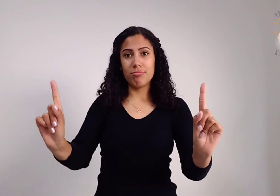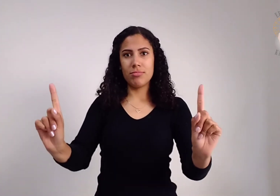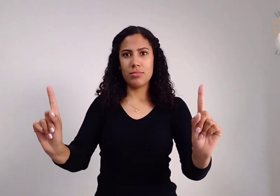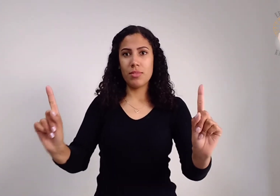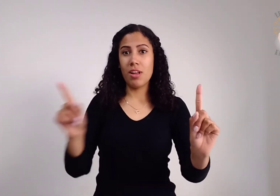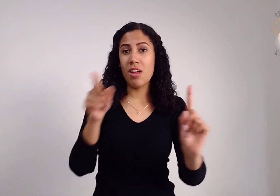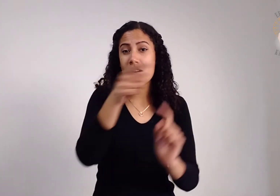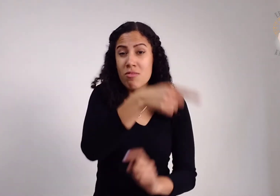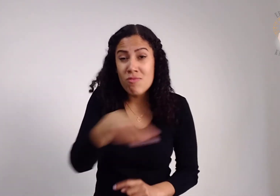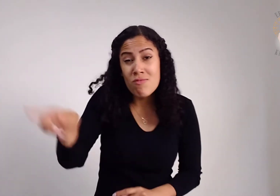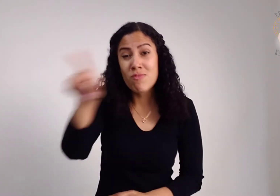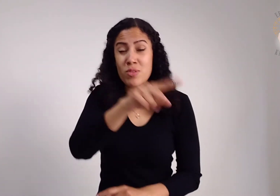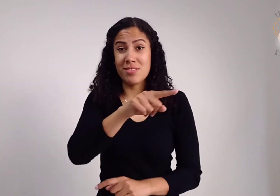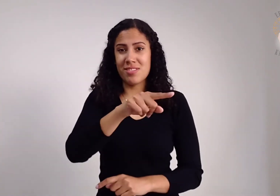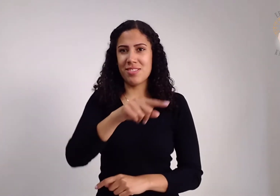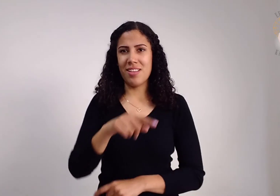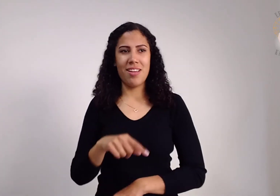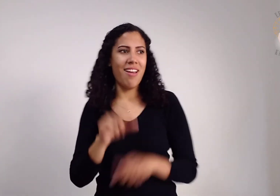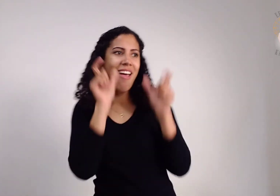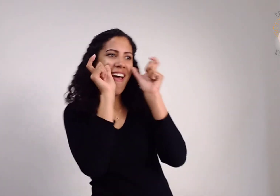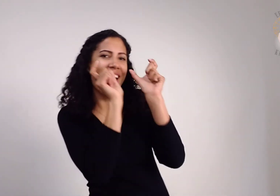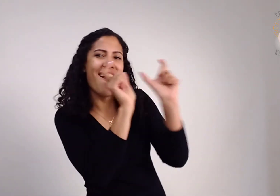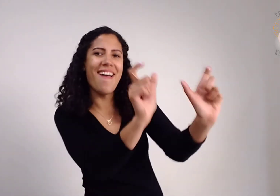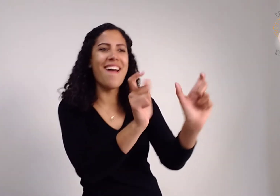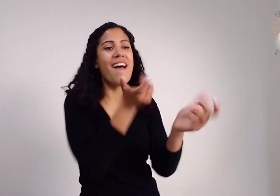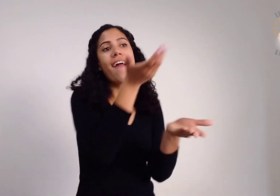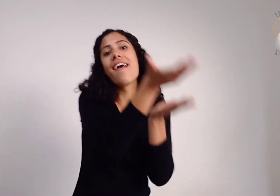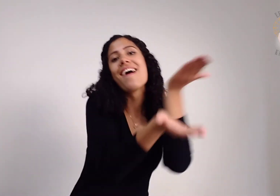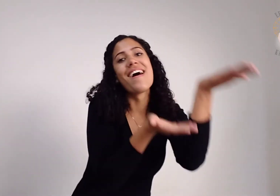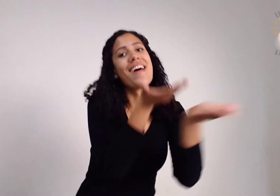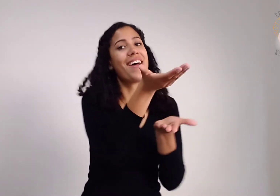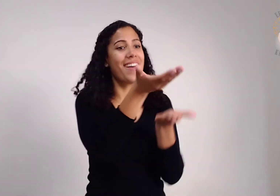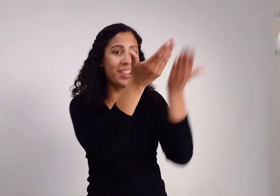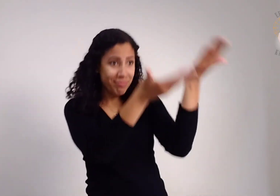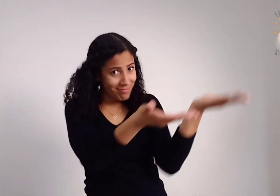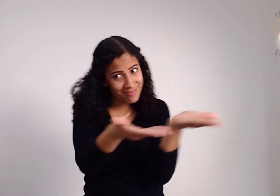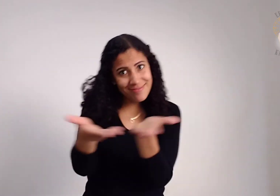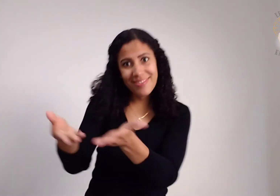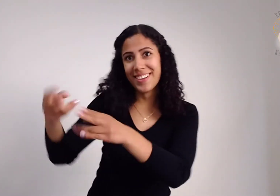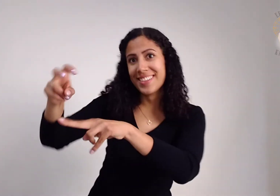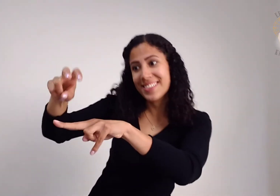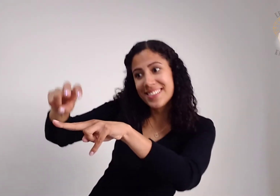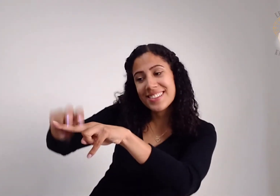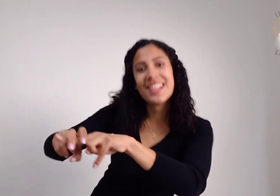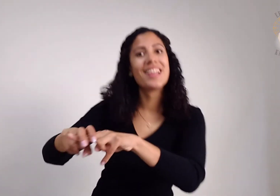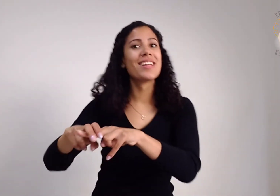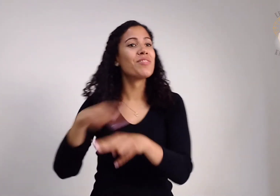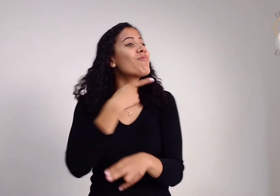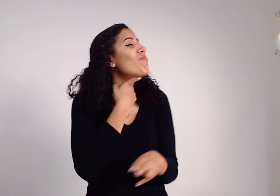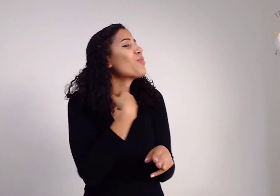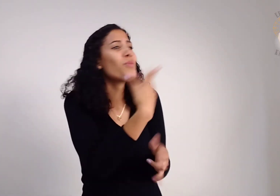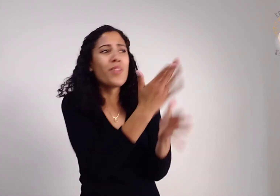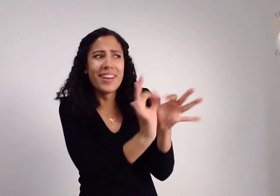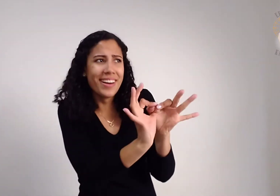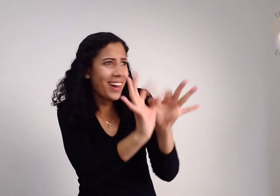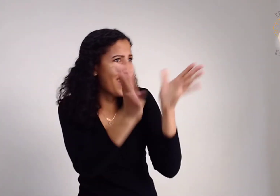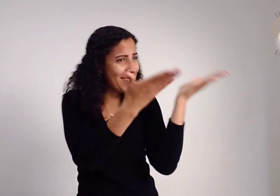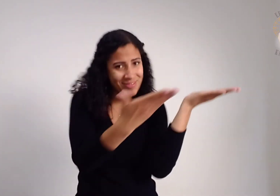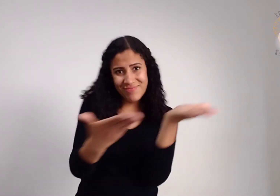E vós dedicais atenção ao que está bem vestido Dizendo-lhe Vem sentar